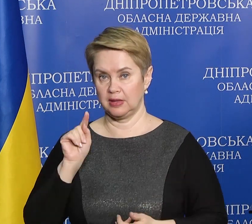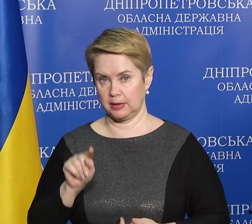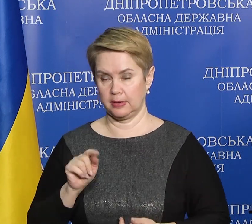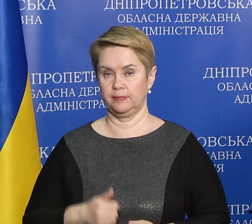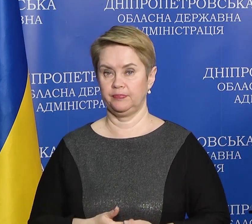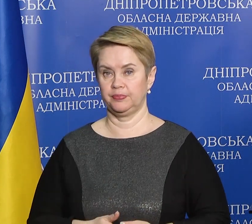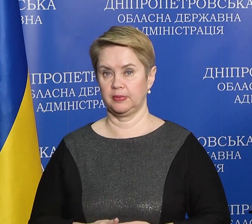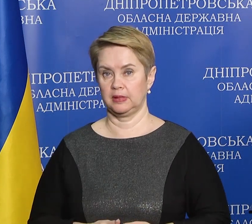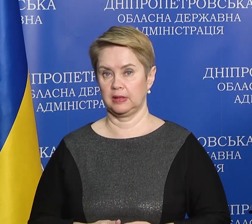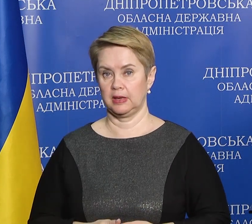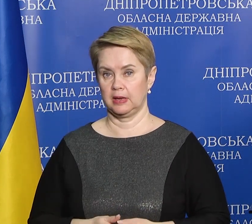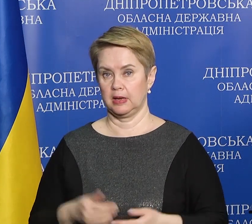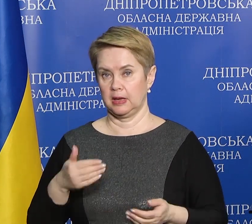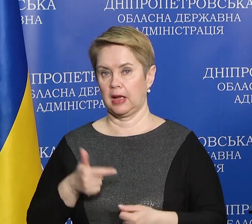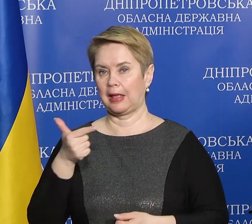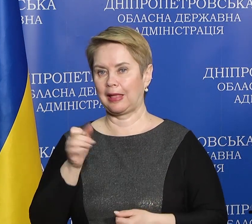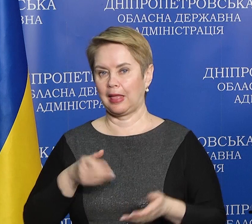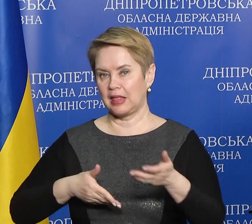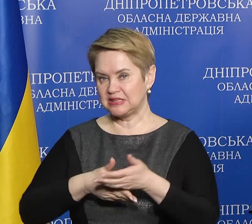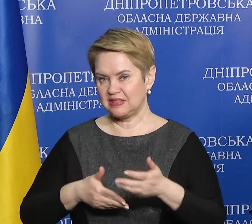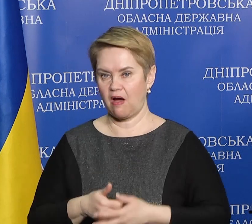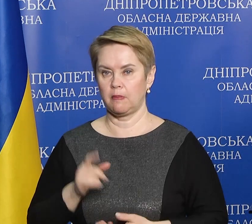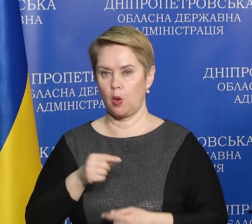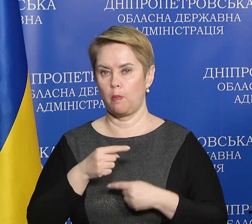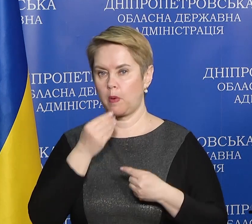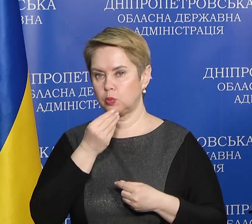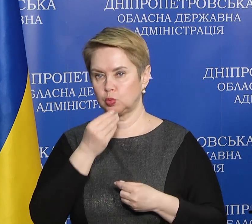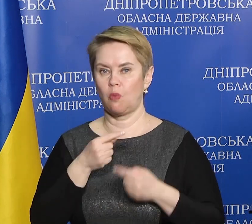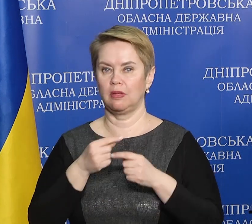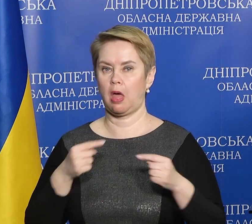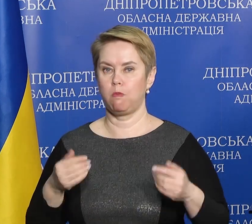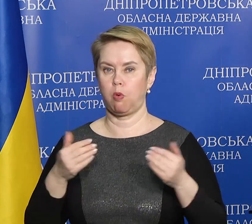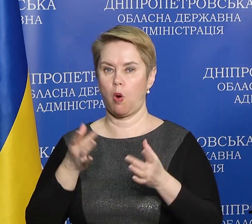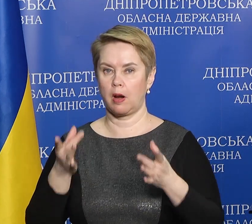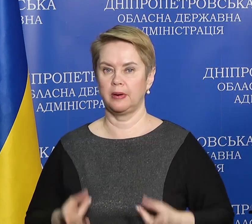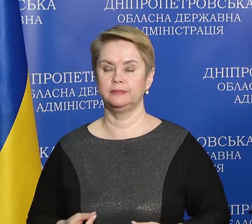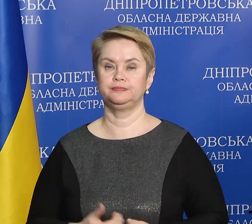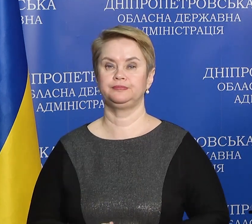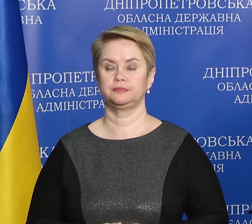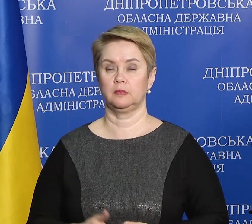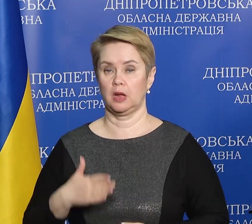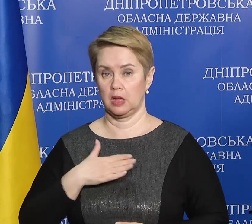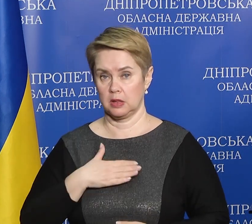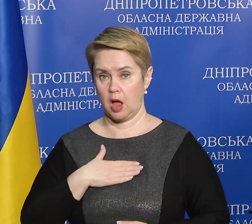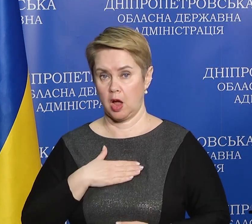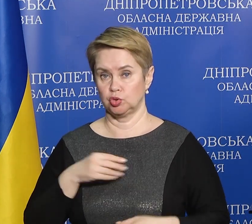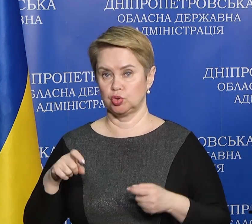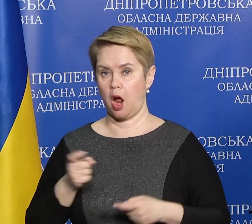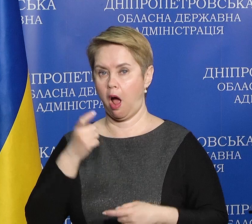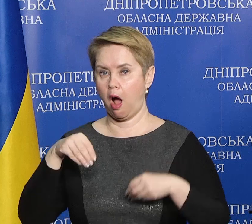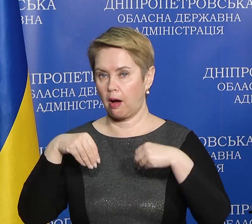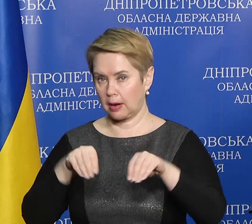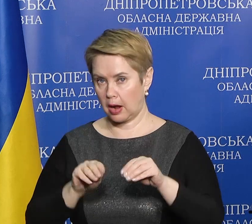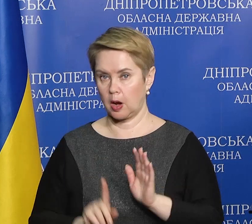середствами гігієни і продуктовими наборами. Наші аграрії